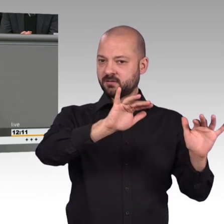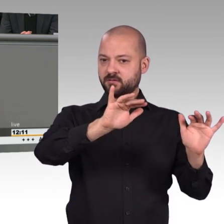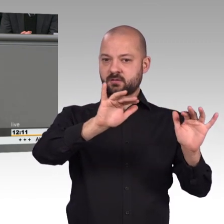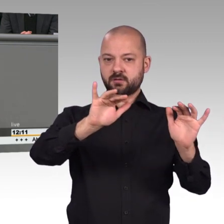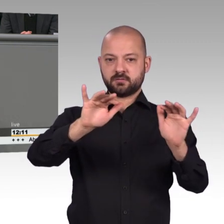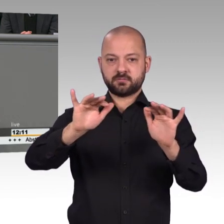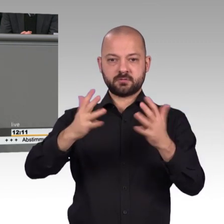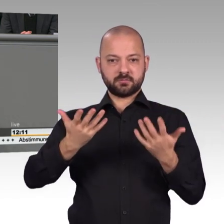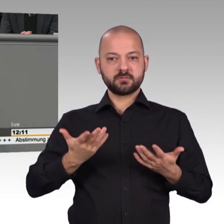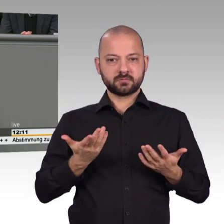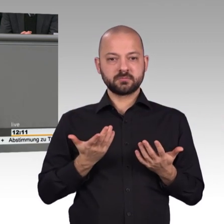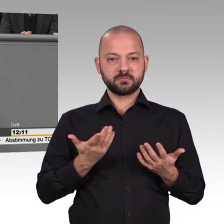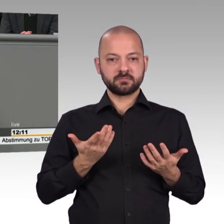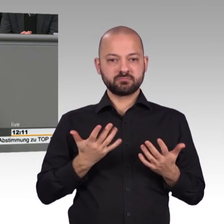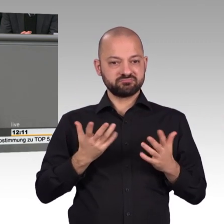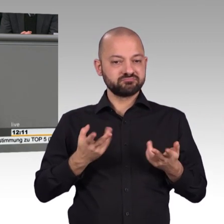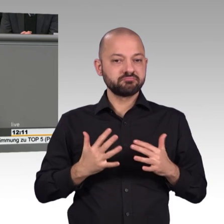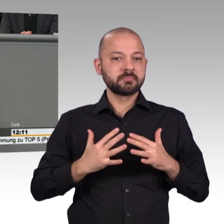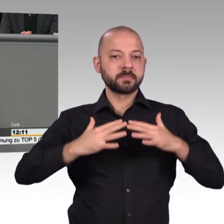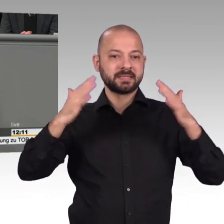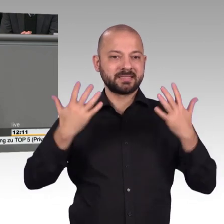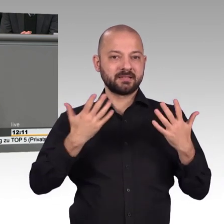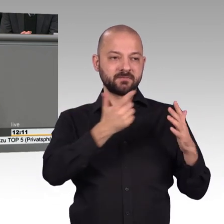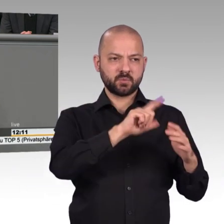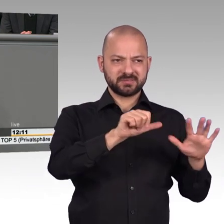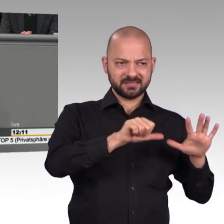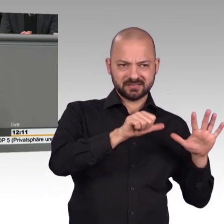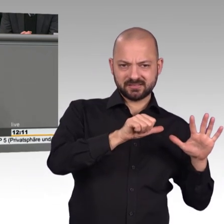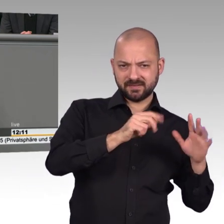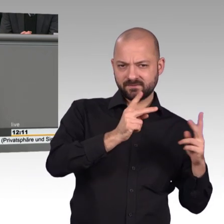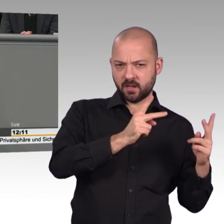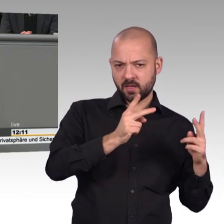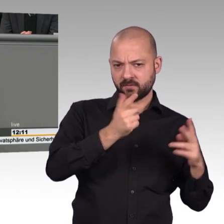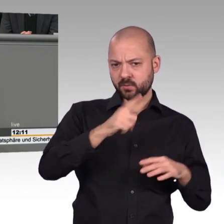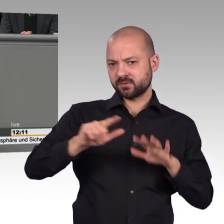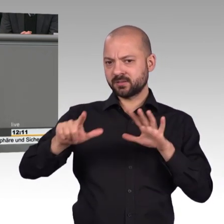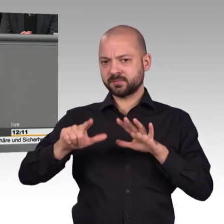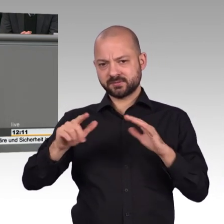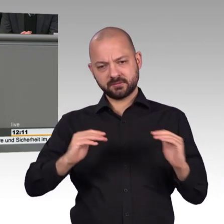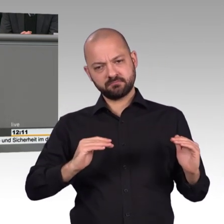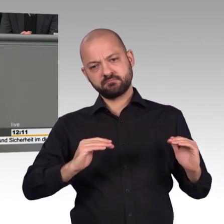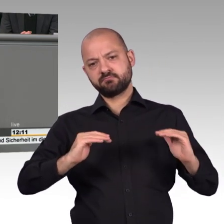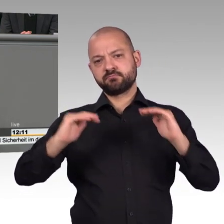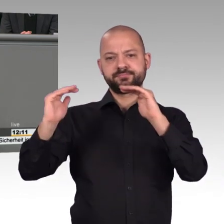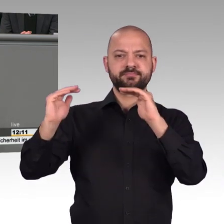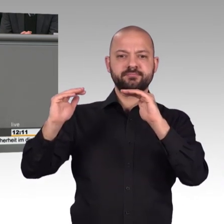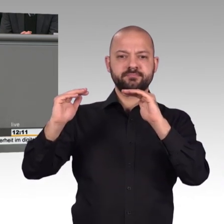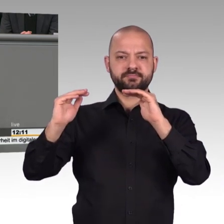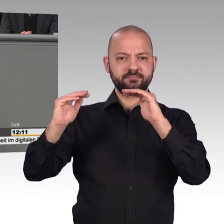deswegen bin ich ein Freund davon, dass wir uns mit den Gefahren auseinandersetzen, die die neuen Möglichkeiten des Internets eröffnen. Dann aber,